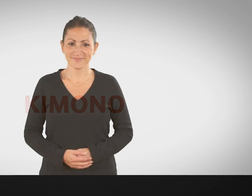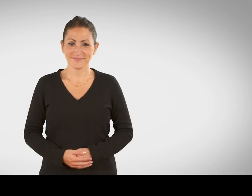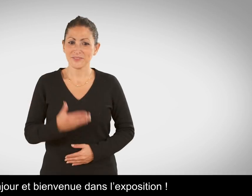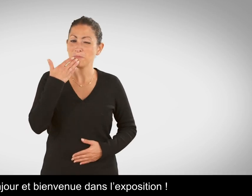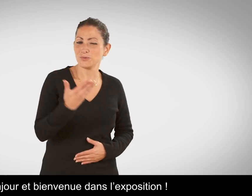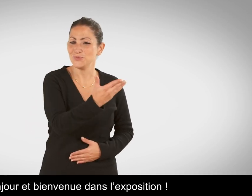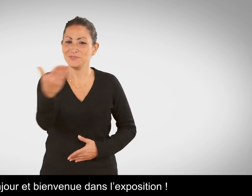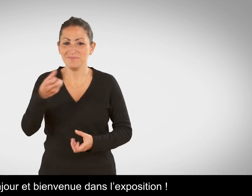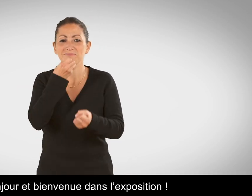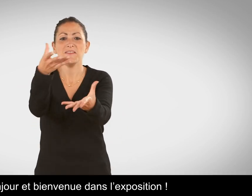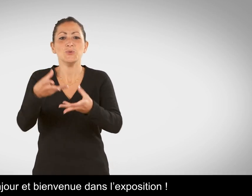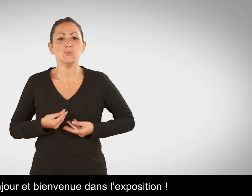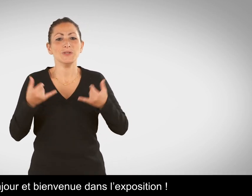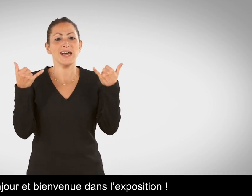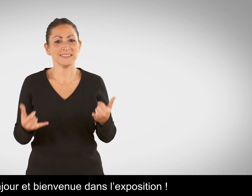Bonjour et bienvenue dans l'exposition